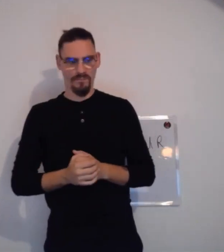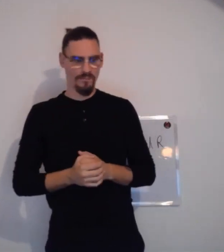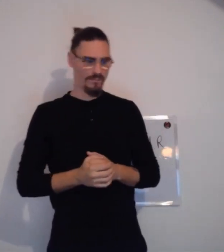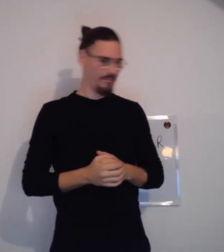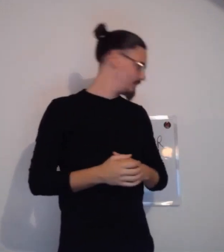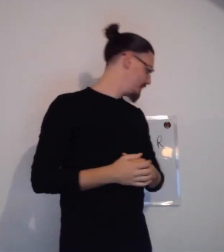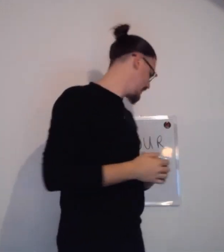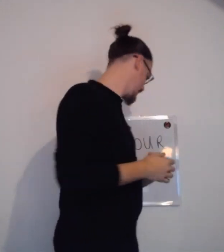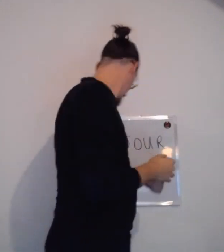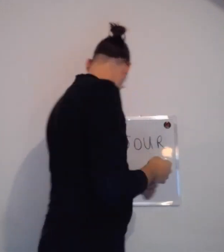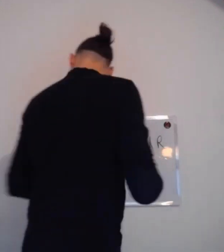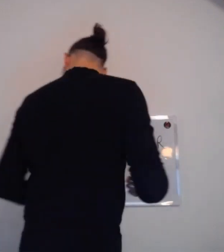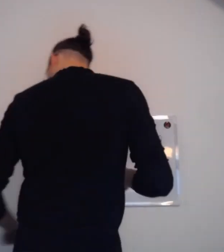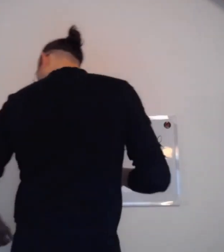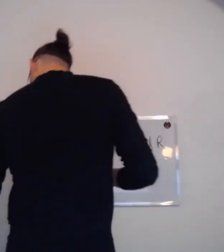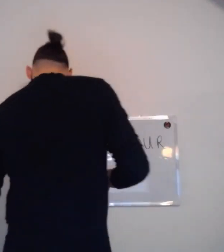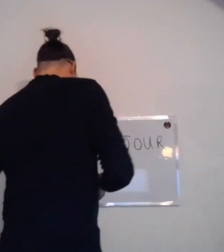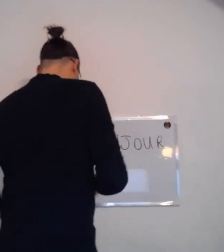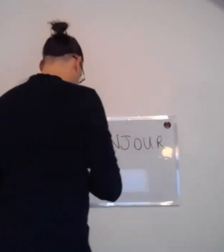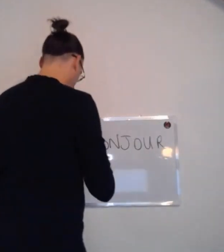Voilà, je vais vous donner un deuxième mot, maintenant.